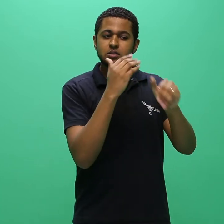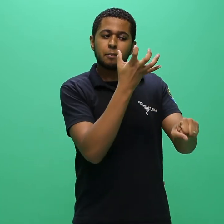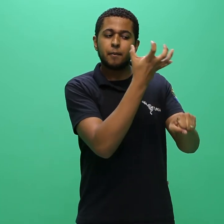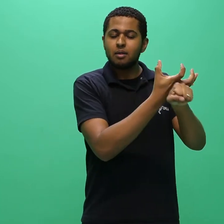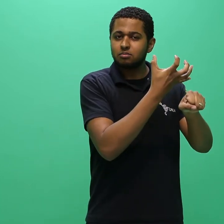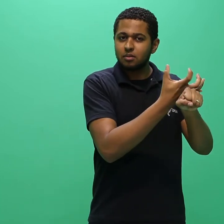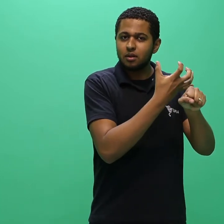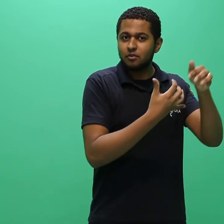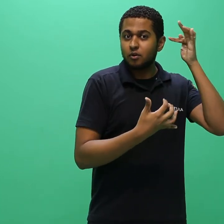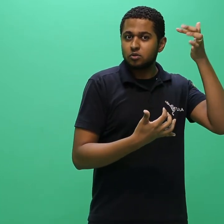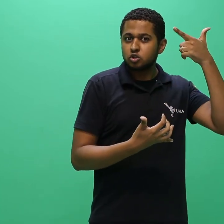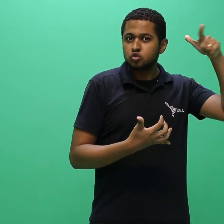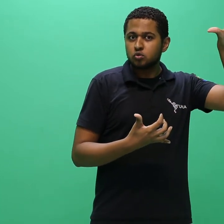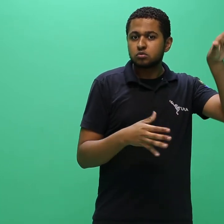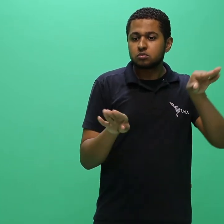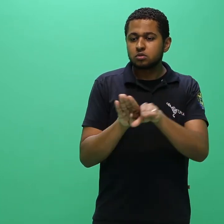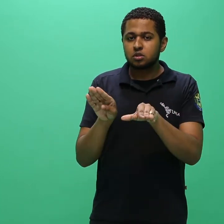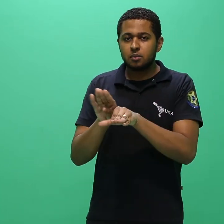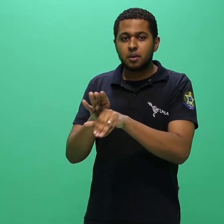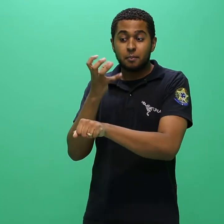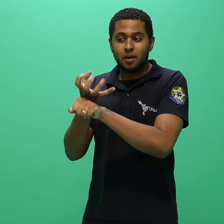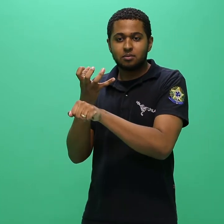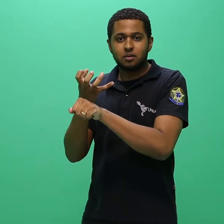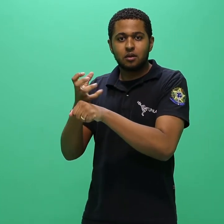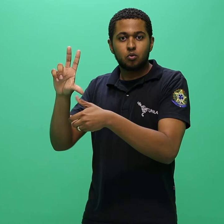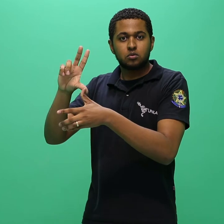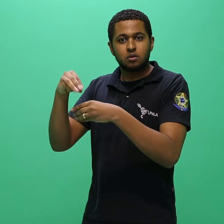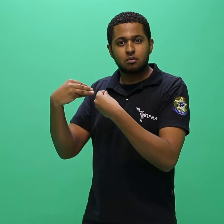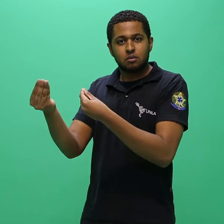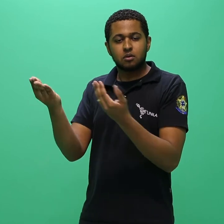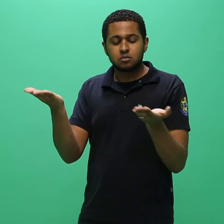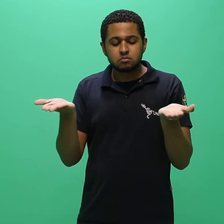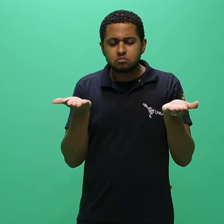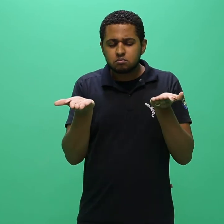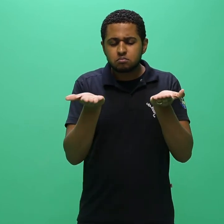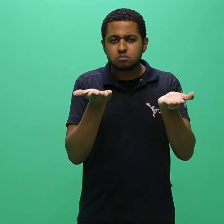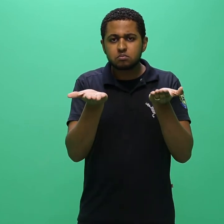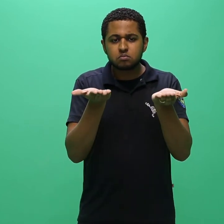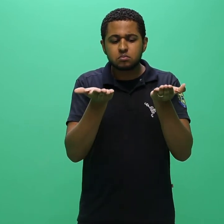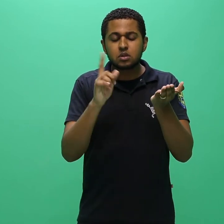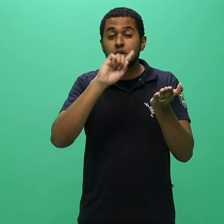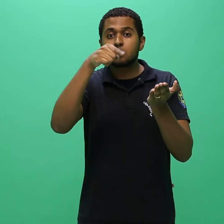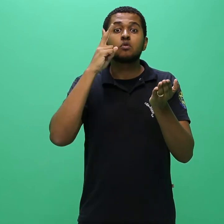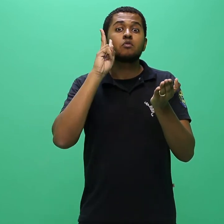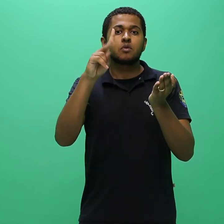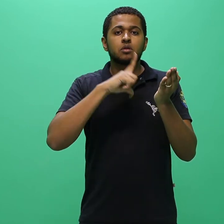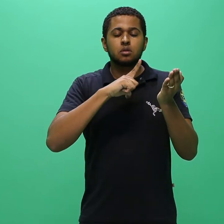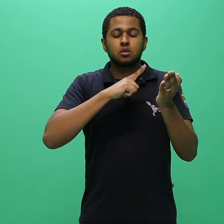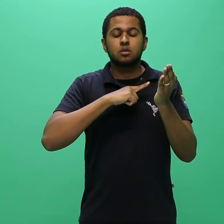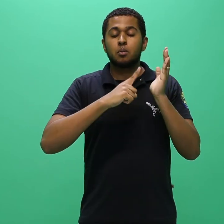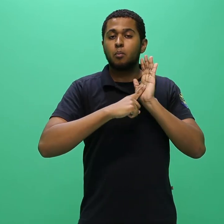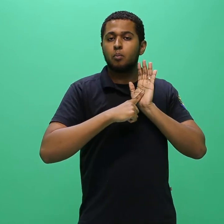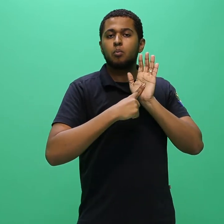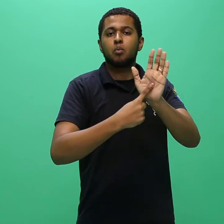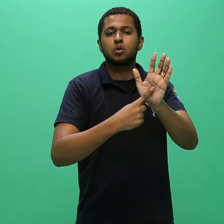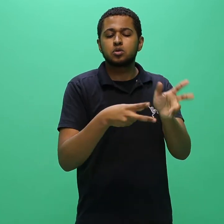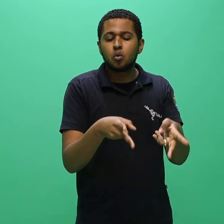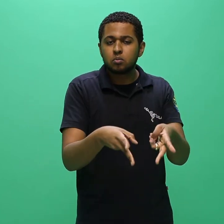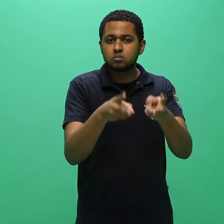a análise das equivalências dos componentes curriculares e de outras atividades formativas,